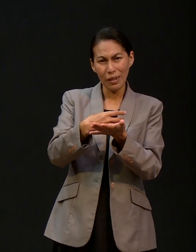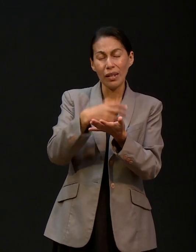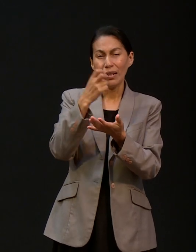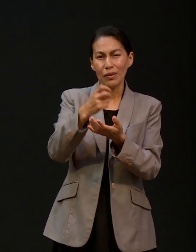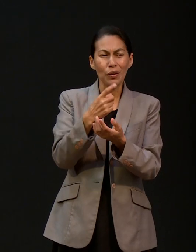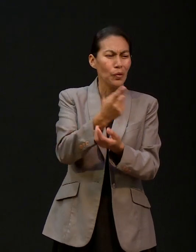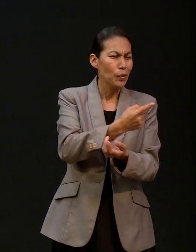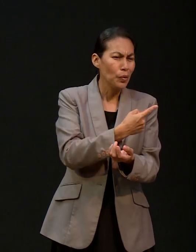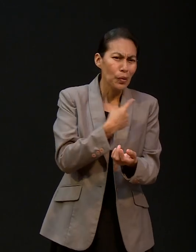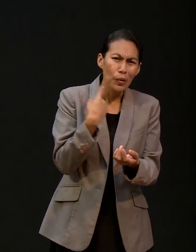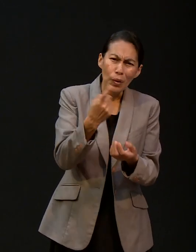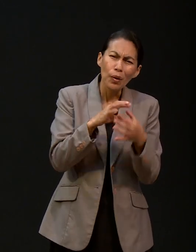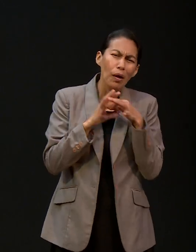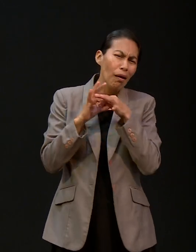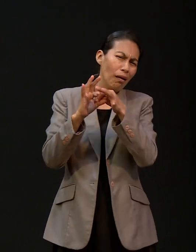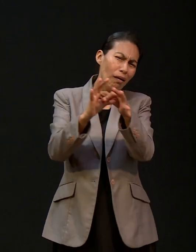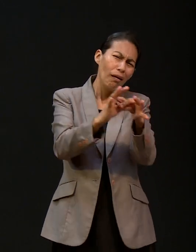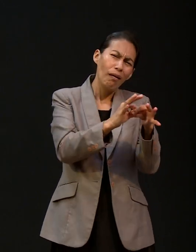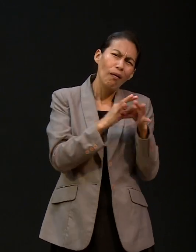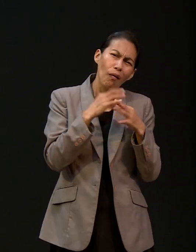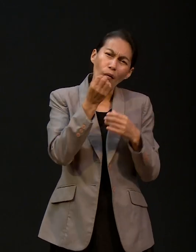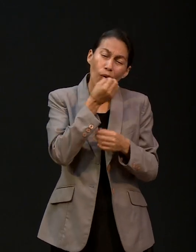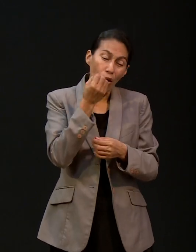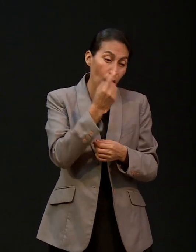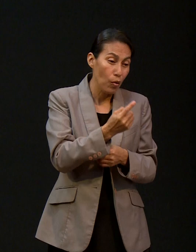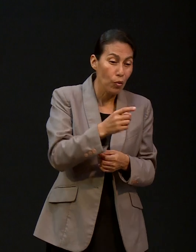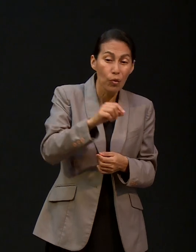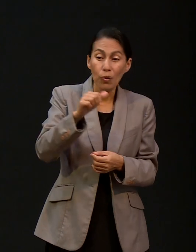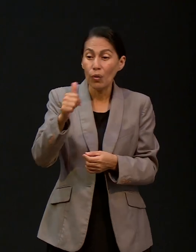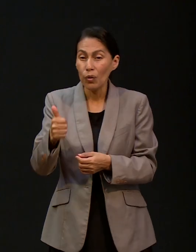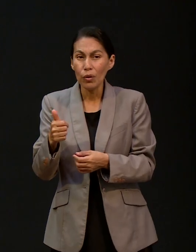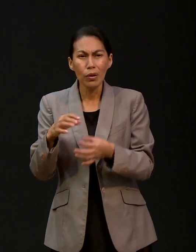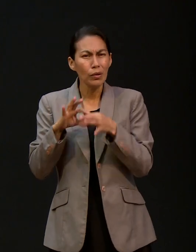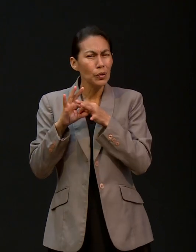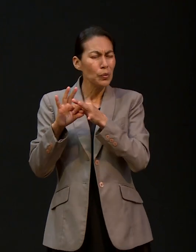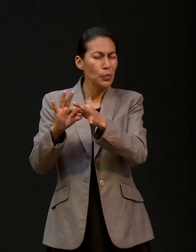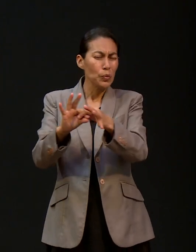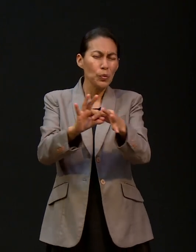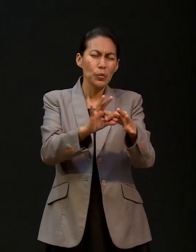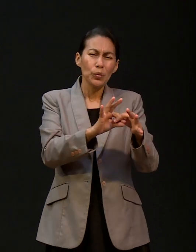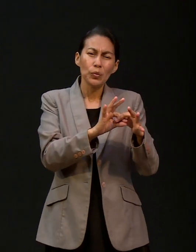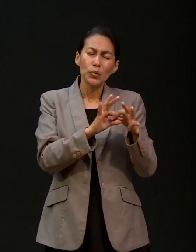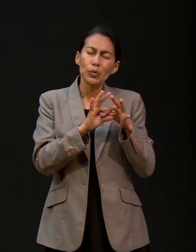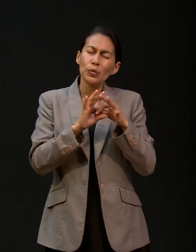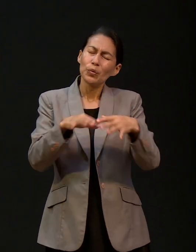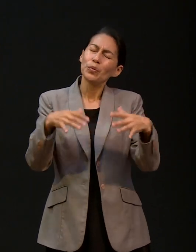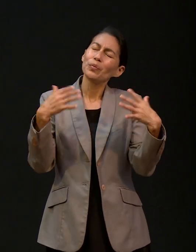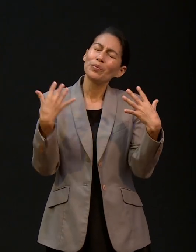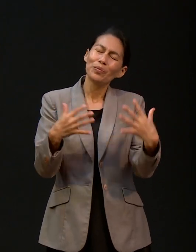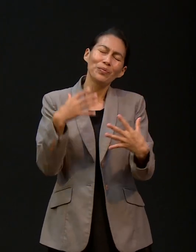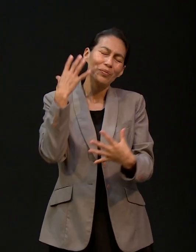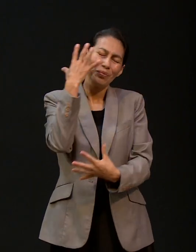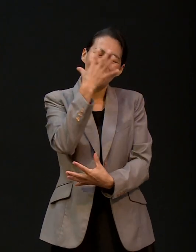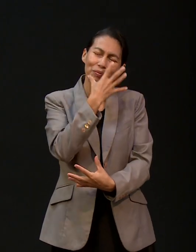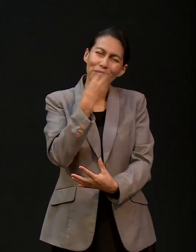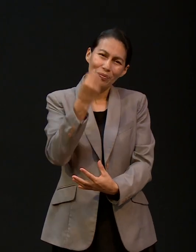y orar por ustedes. Oremos los unos por los otros, formando una comunidad maravillosa, sin